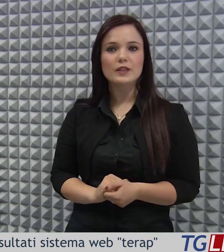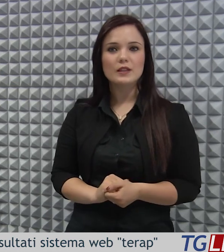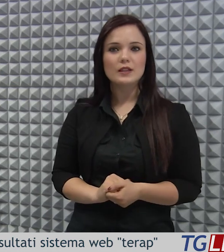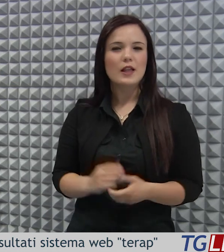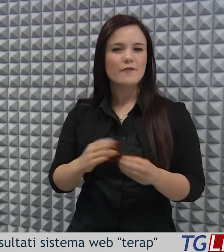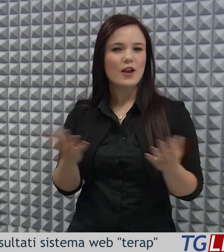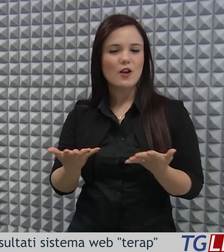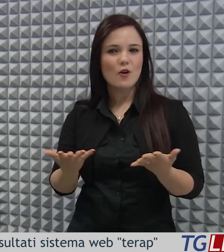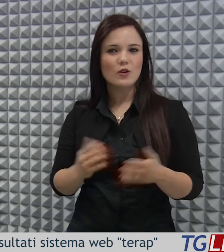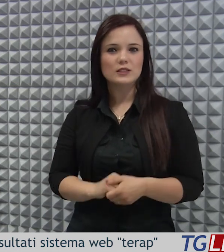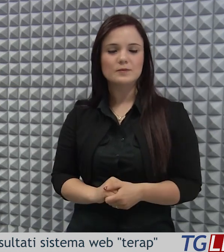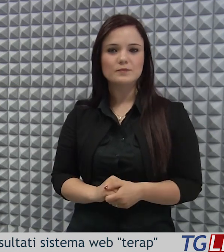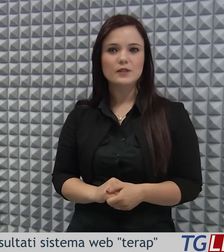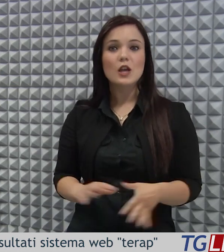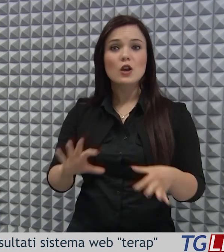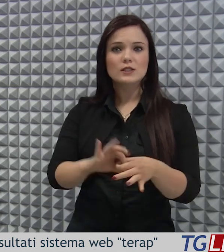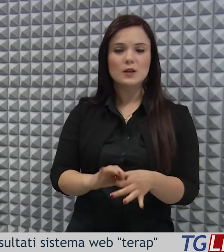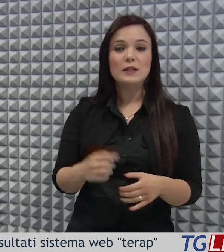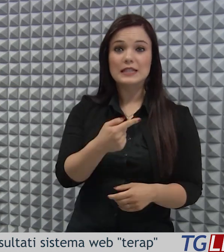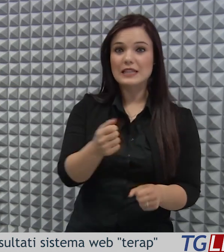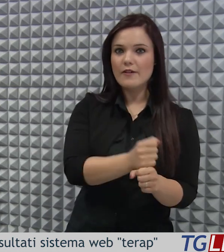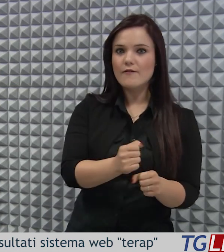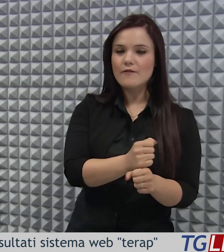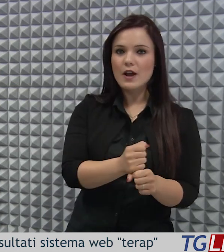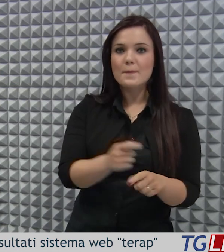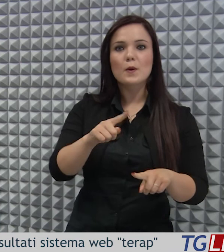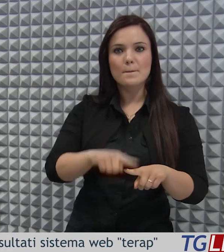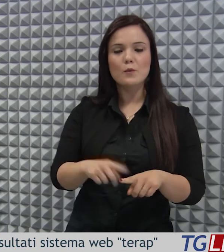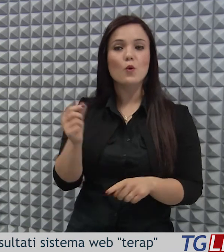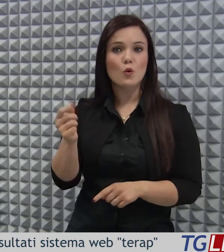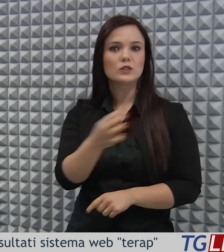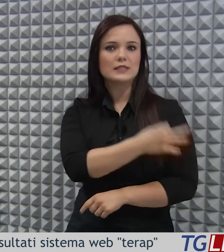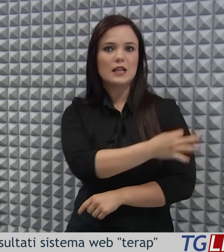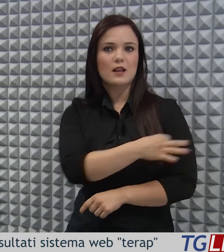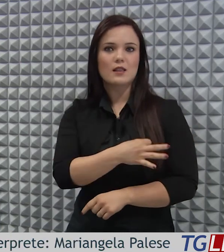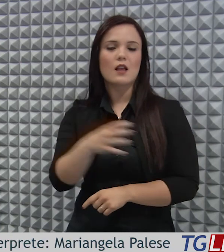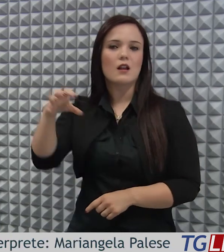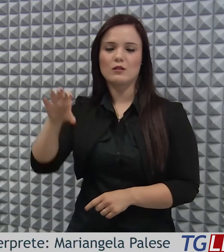reazioni avverse da farmaco e anche i costi della sanità.